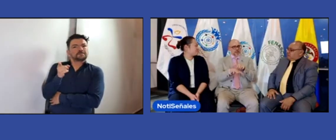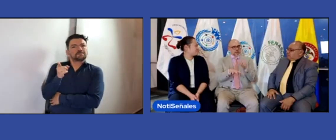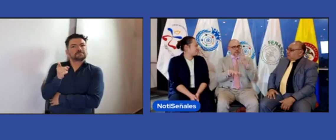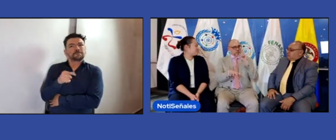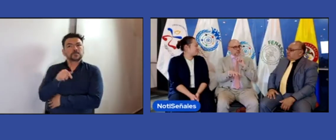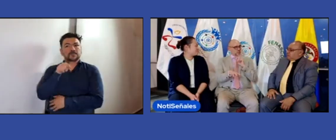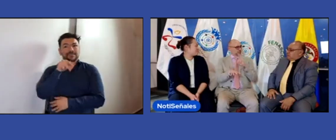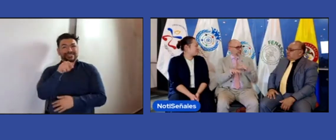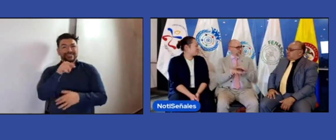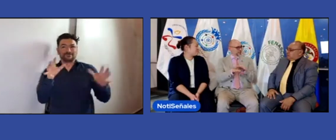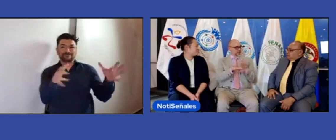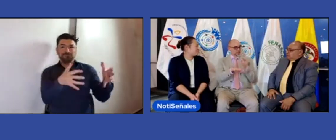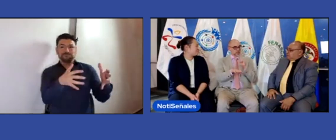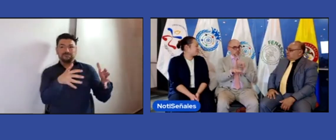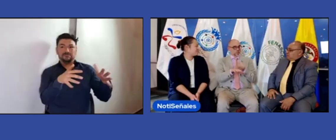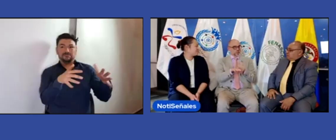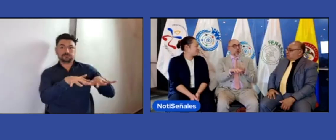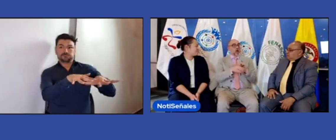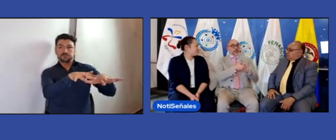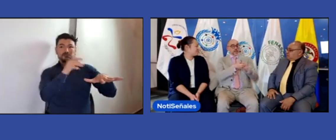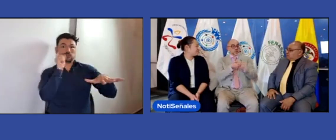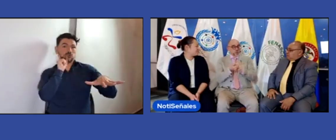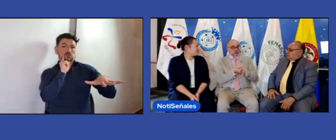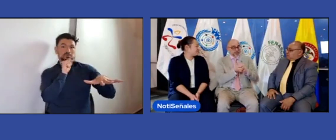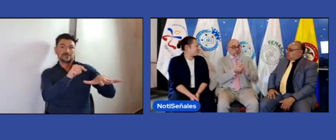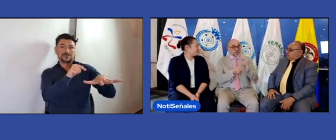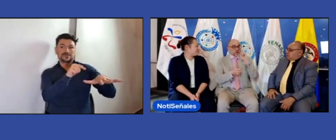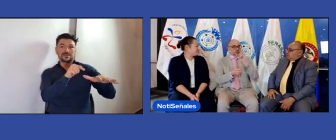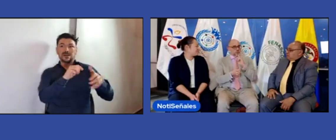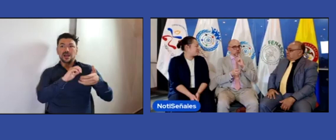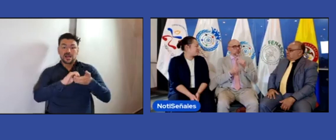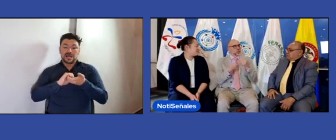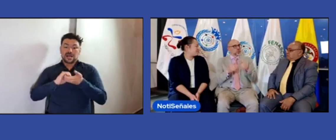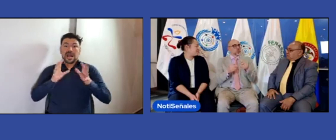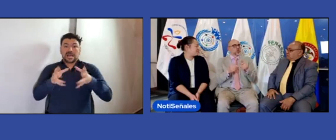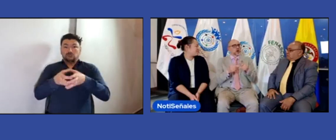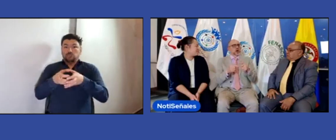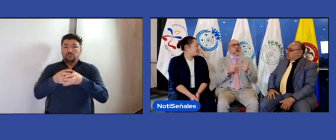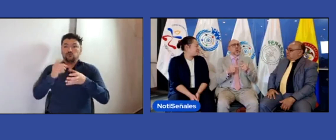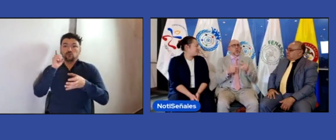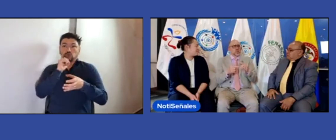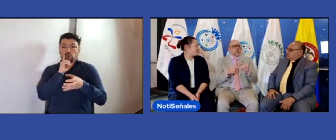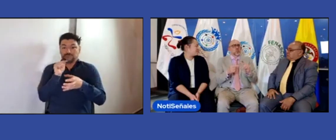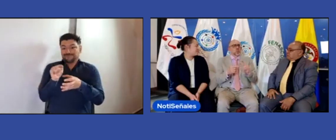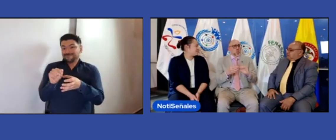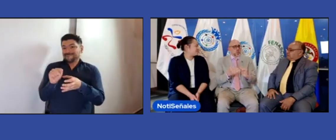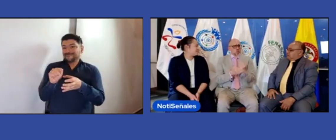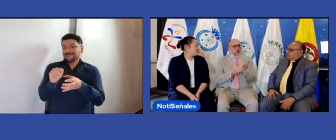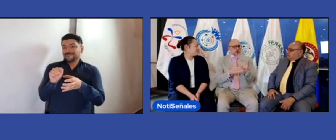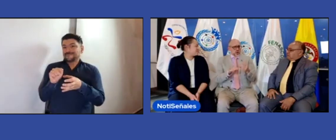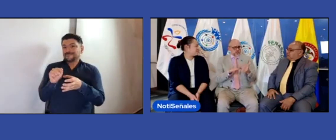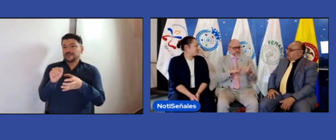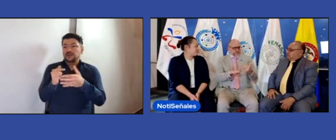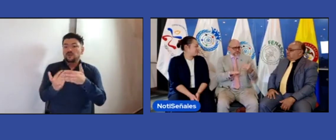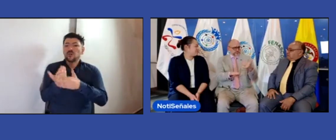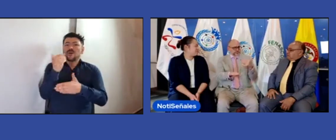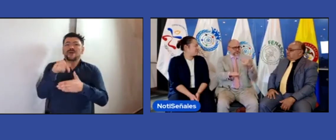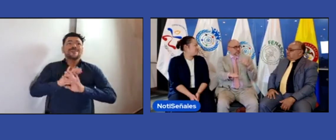interesante, porque el movimiento asociativo de las personas sordas, entender las asociaciones,